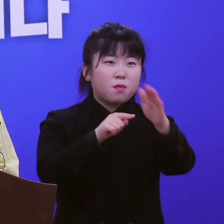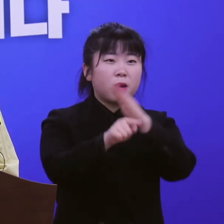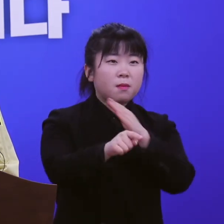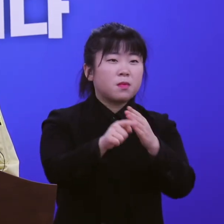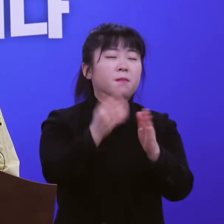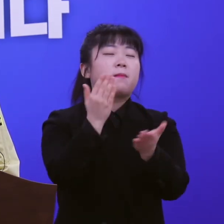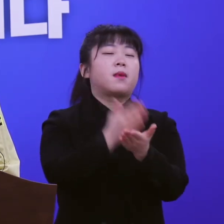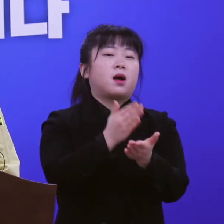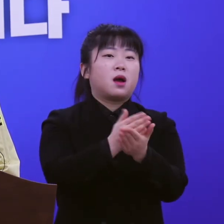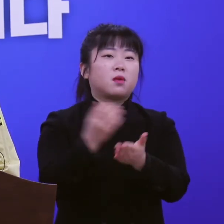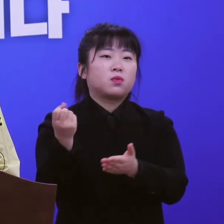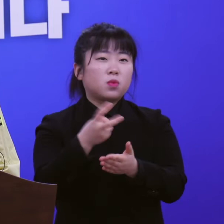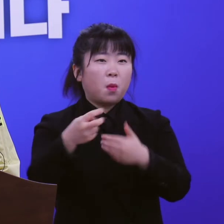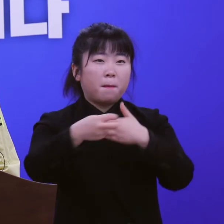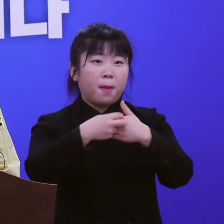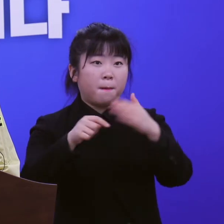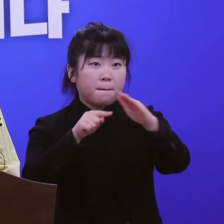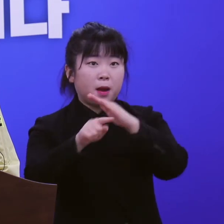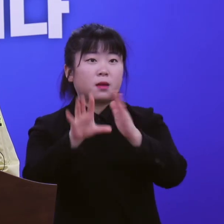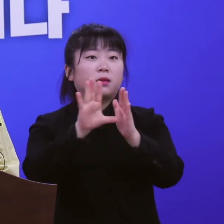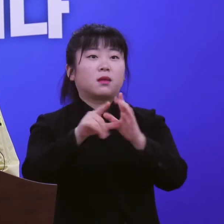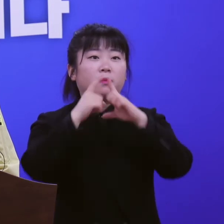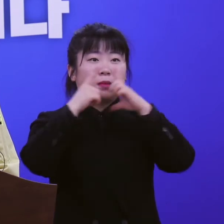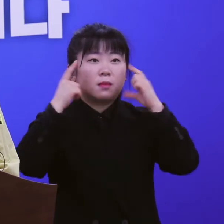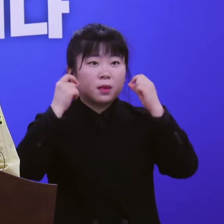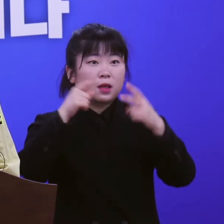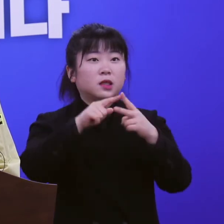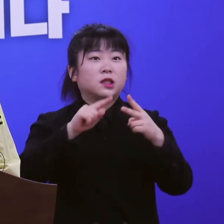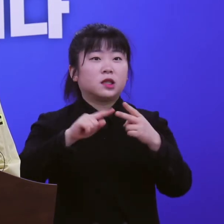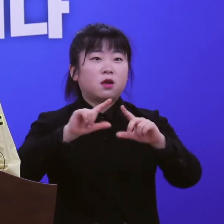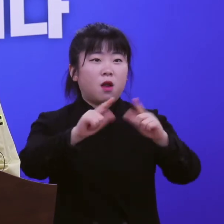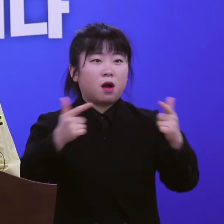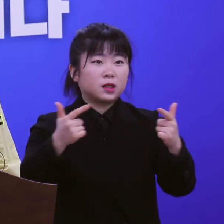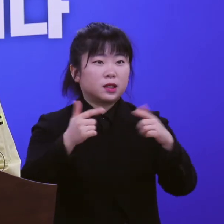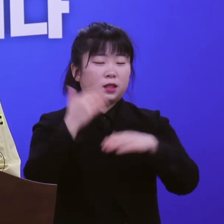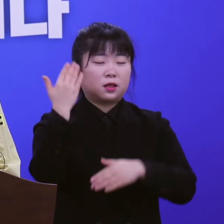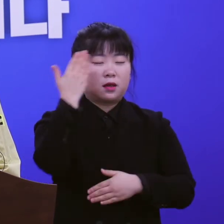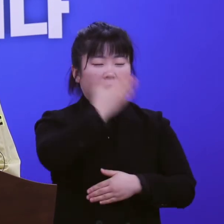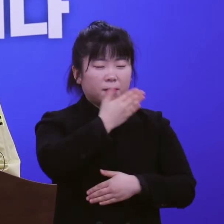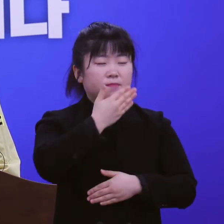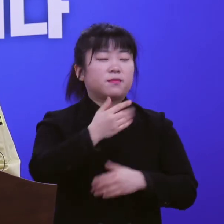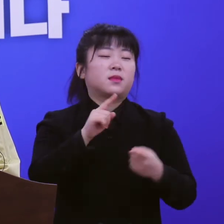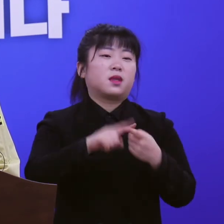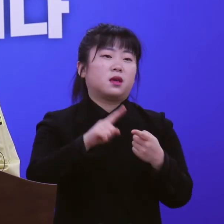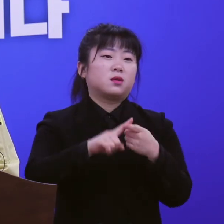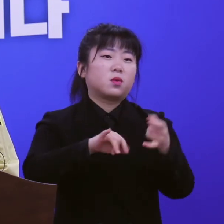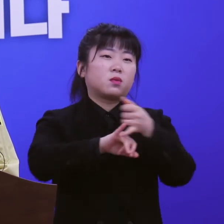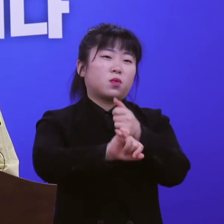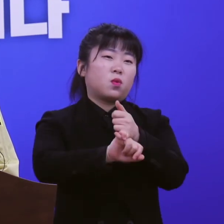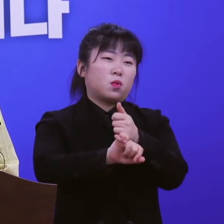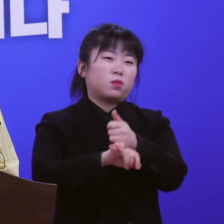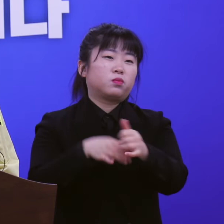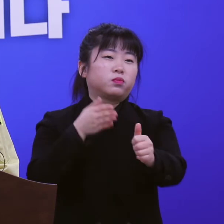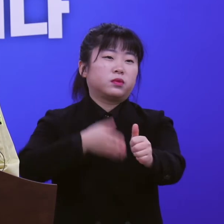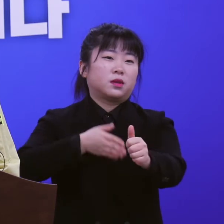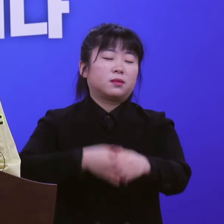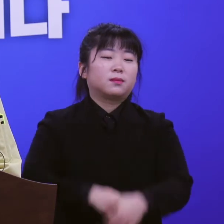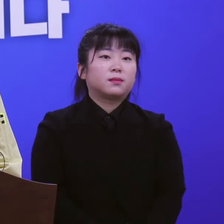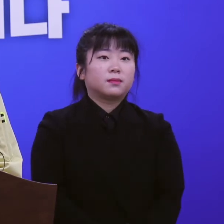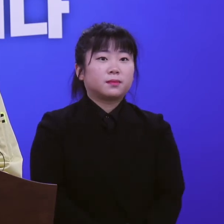방문 시 마스크 착용 등 개인위생 수칙을 꼭 지켜주시길 당부드립니다.